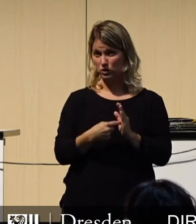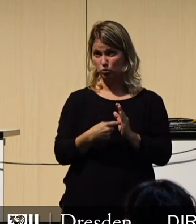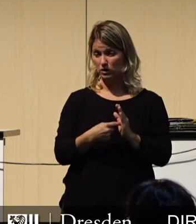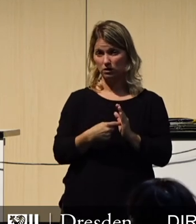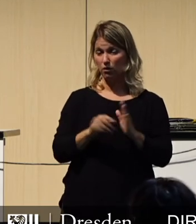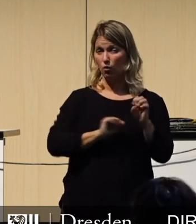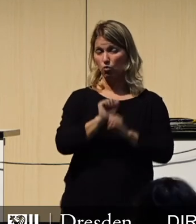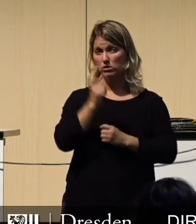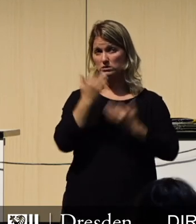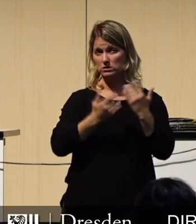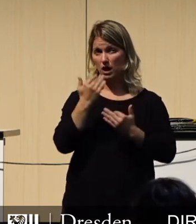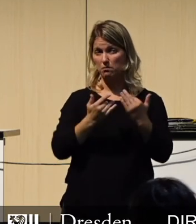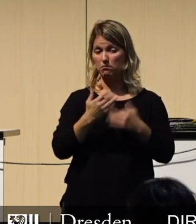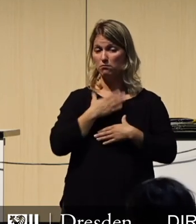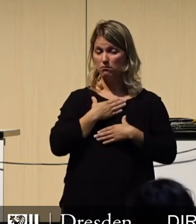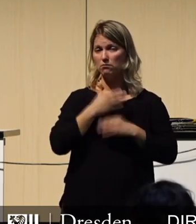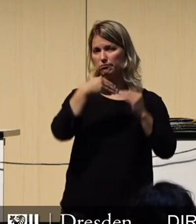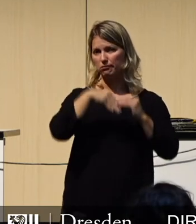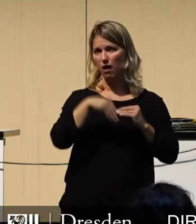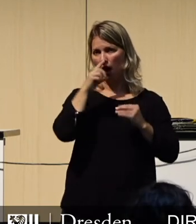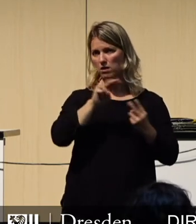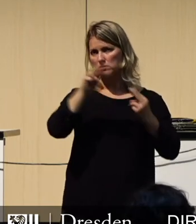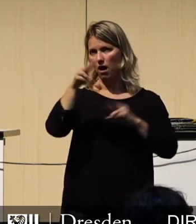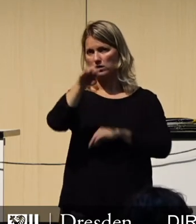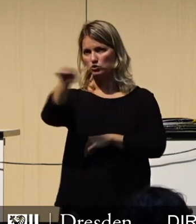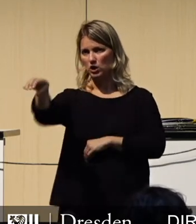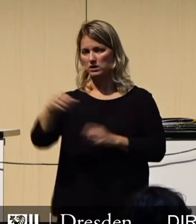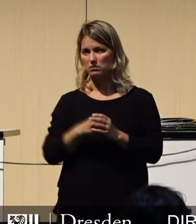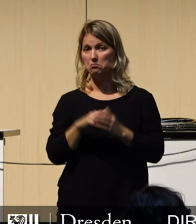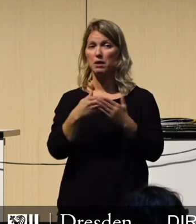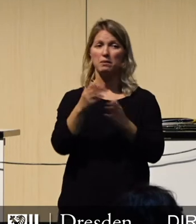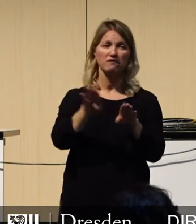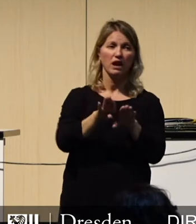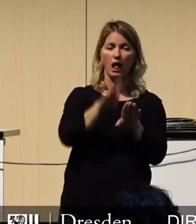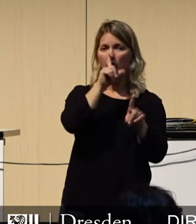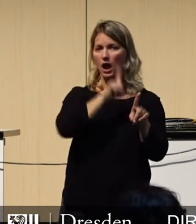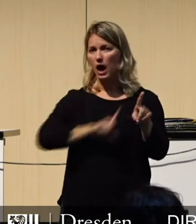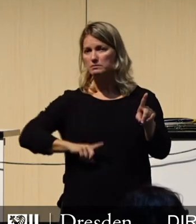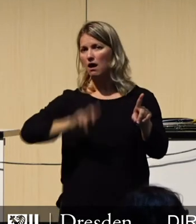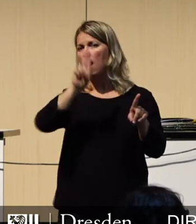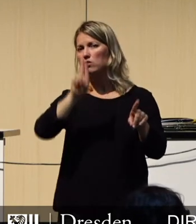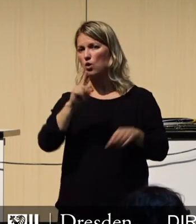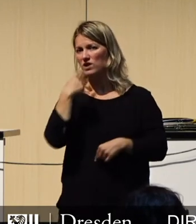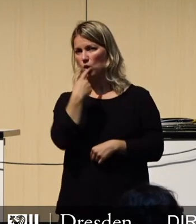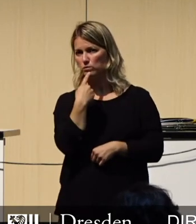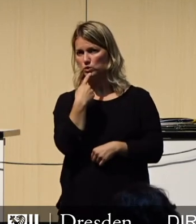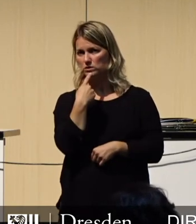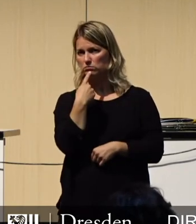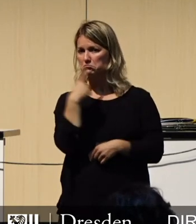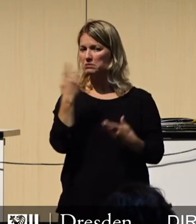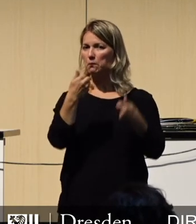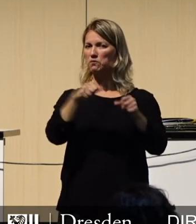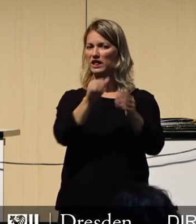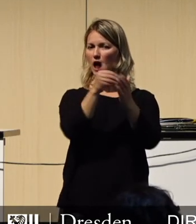unter der anderen Städte wie Leipzig, Hannover oder Dortmund. Damit ließen sich Pflichtaufgaben erfüllen